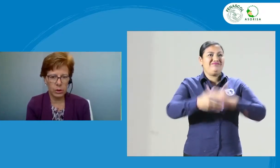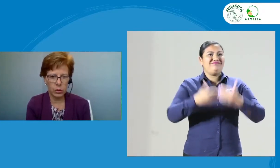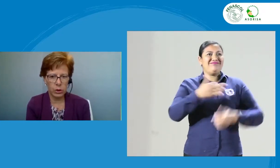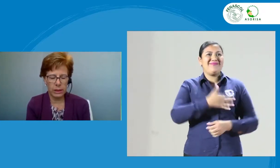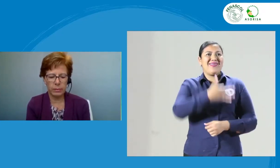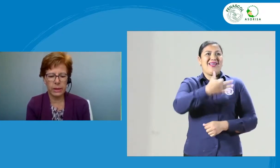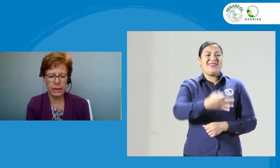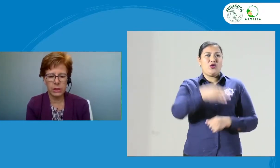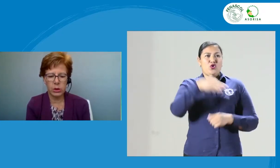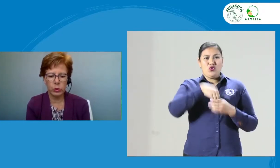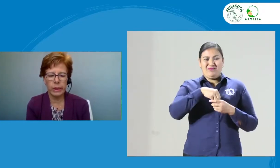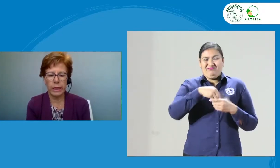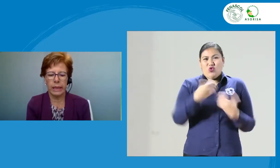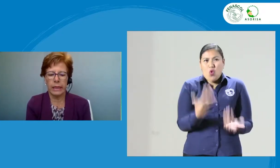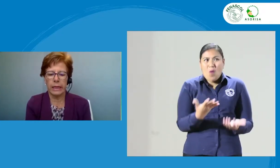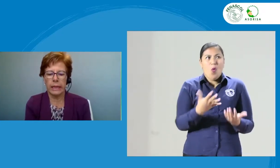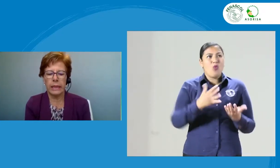prestación de servicios de interpretación.